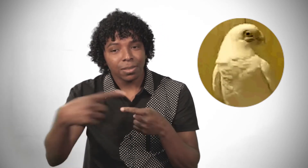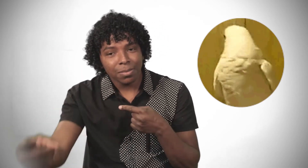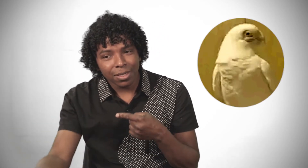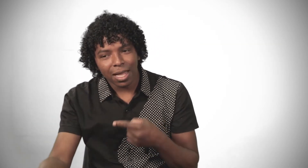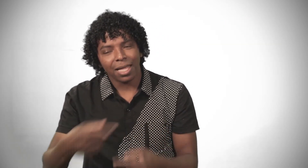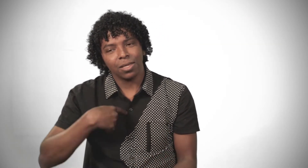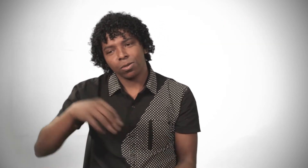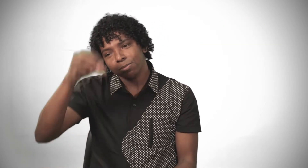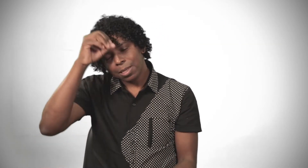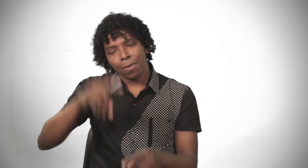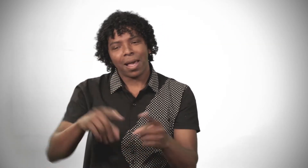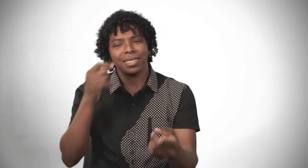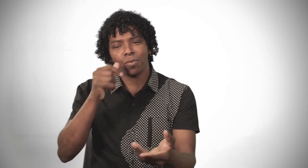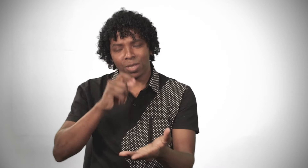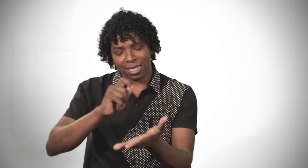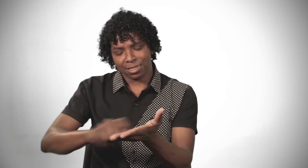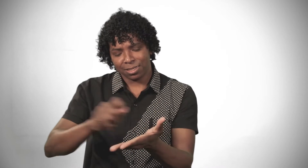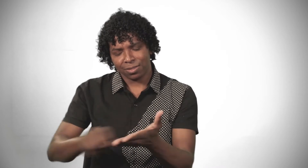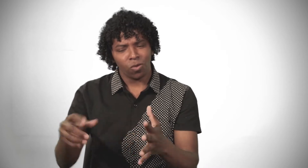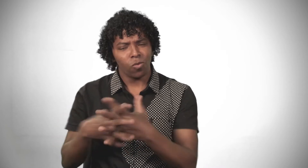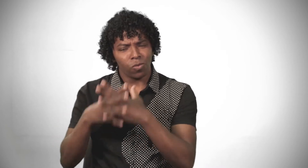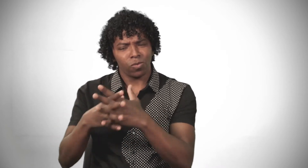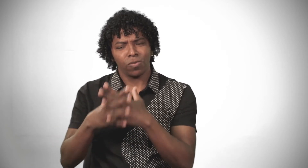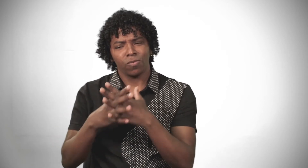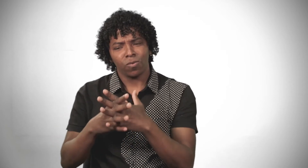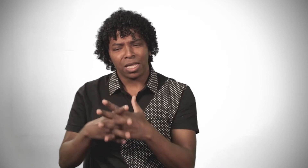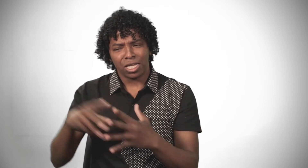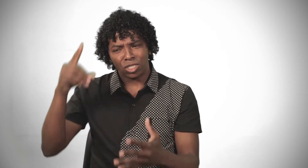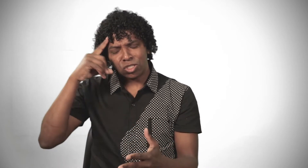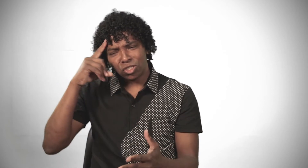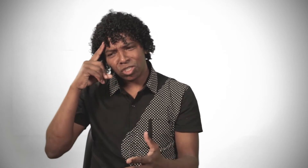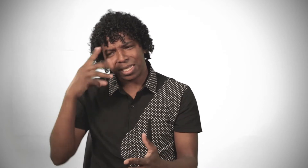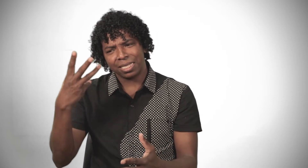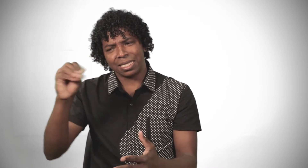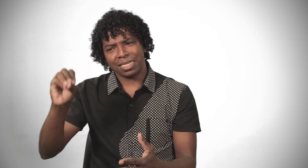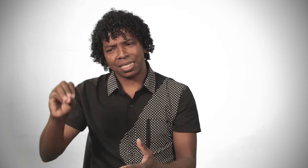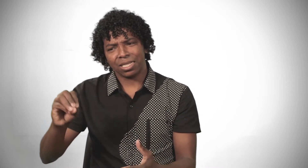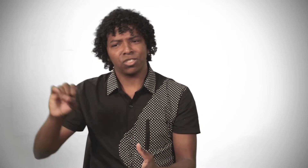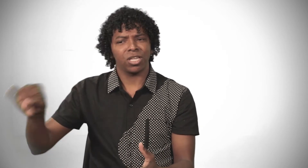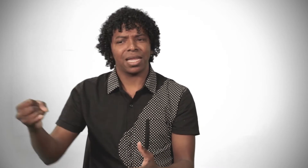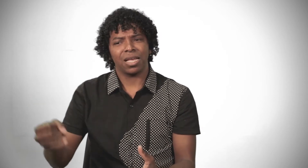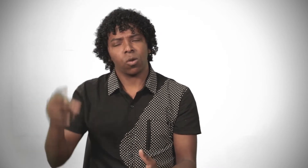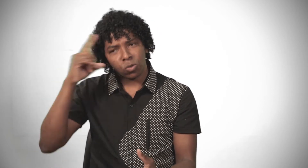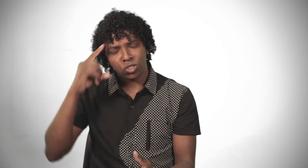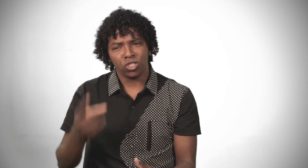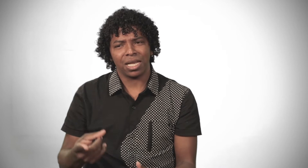Só que eu não havia entendido. Ela escreveu e a doutora leva que estava muito complexa, bem confusa. Estava 30 de janeiro, 15.